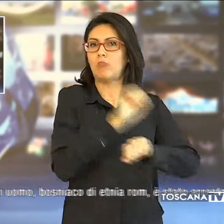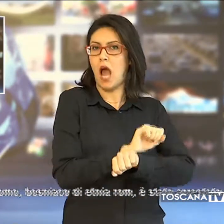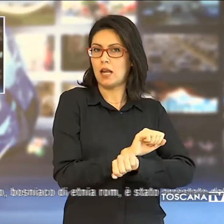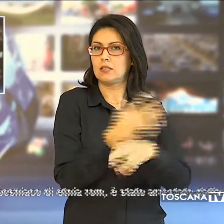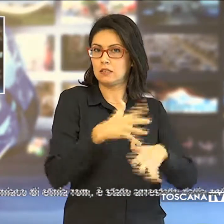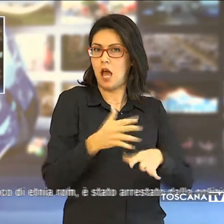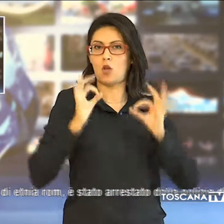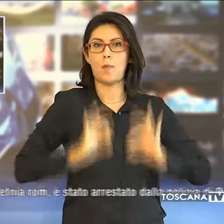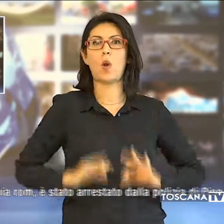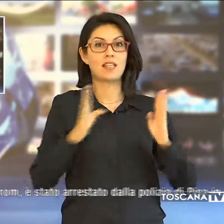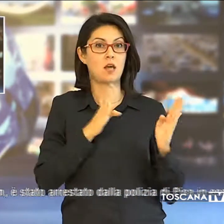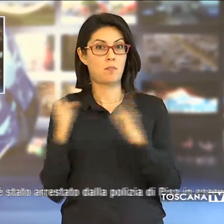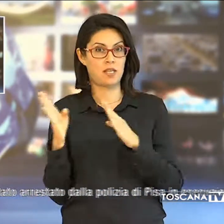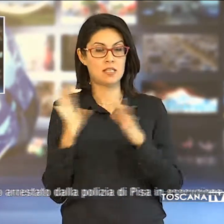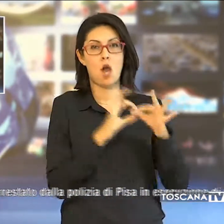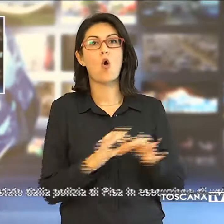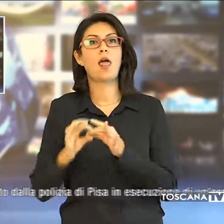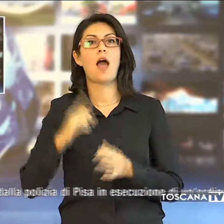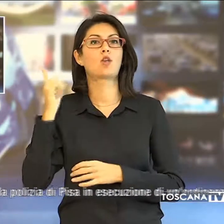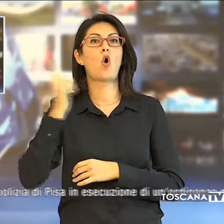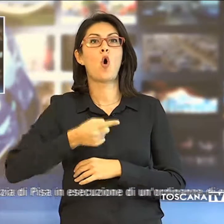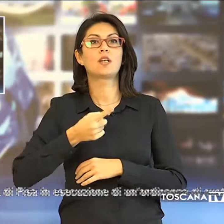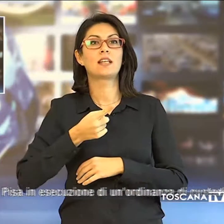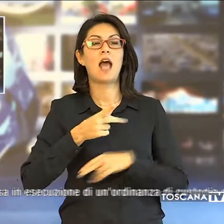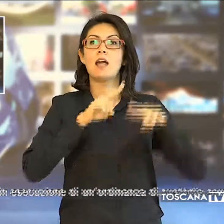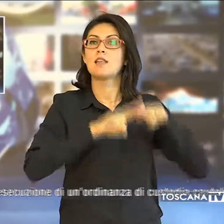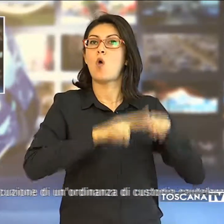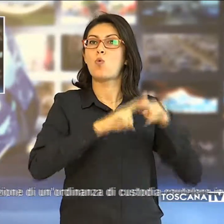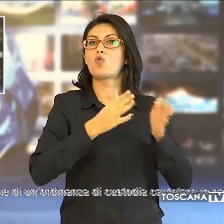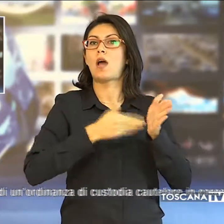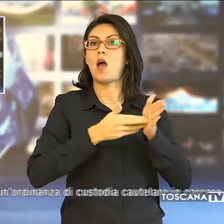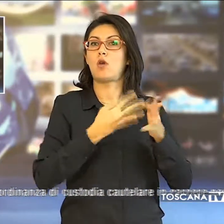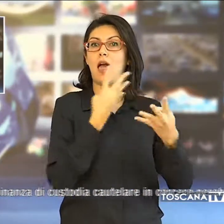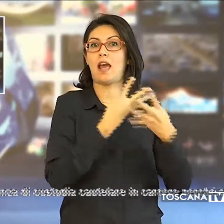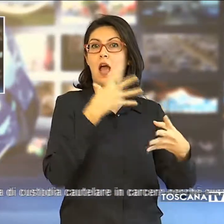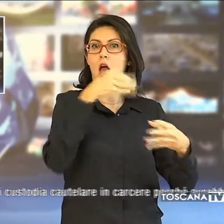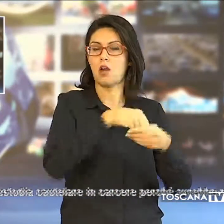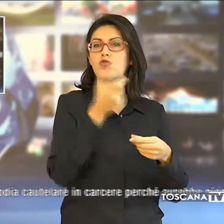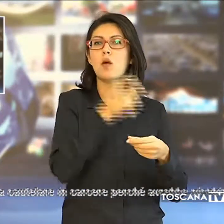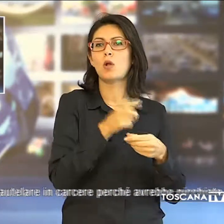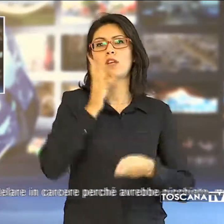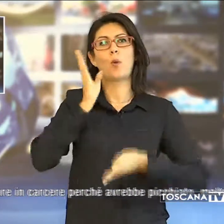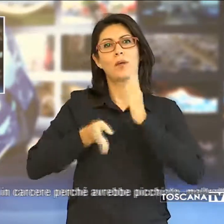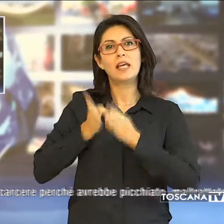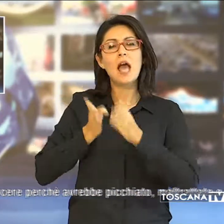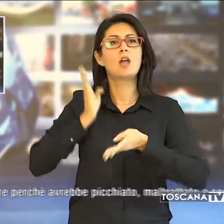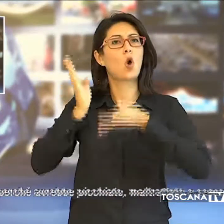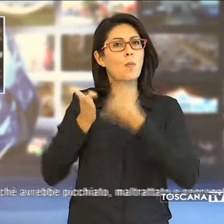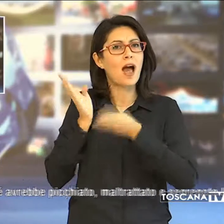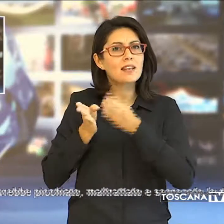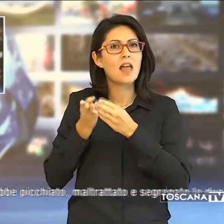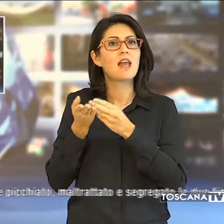polizia di Pisa in esecuzione di un'ordinanza di custodia cautelare in carcere perché avrebbe picchiato, maltrattato e